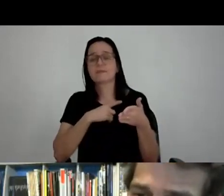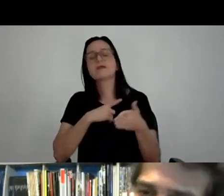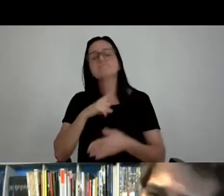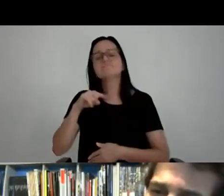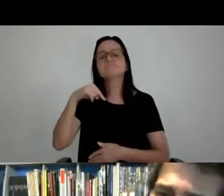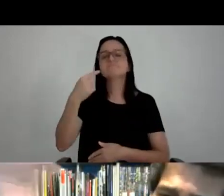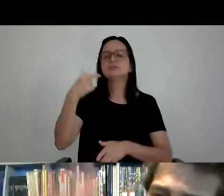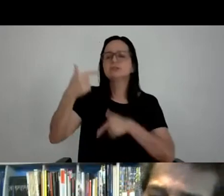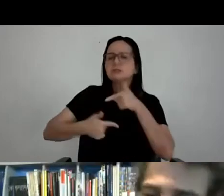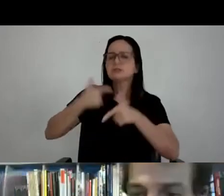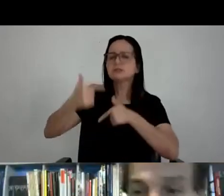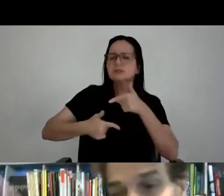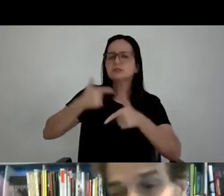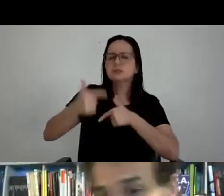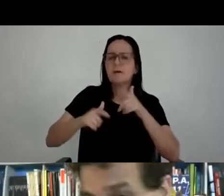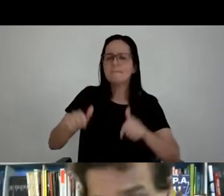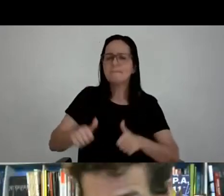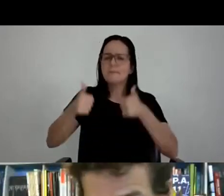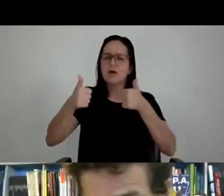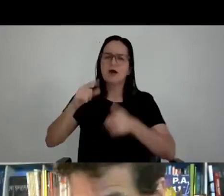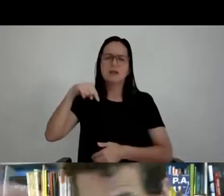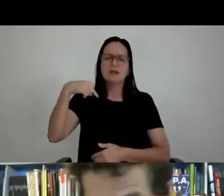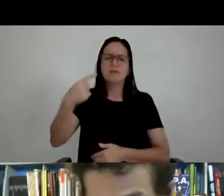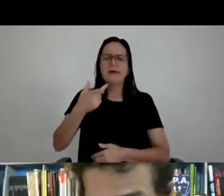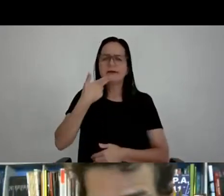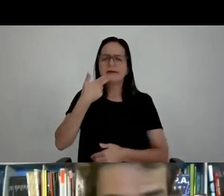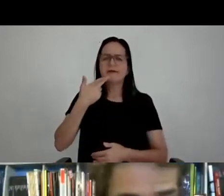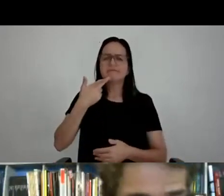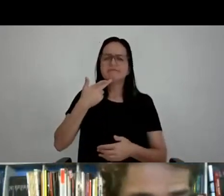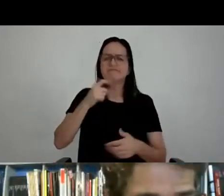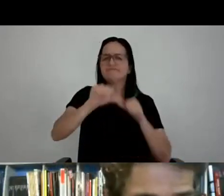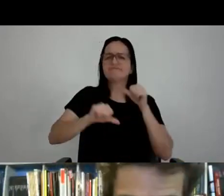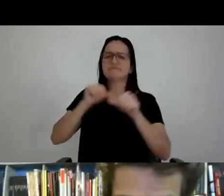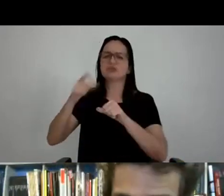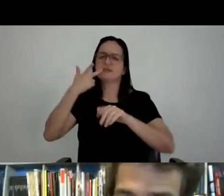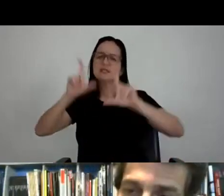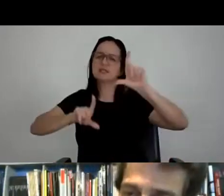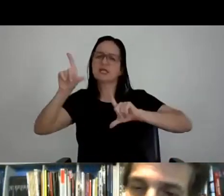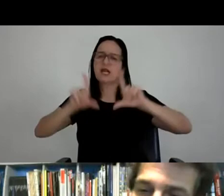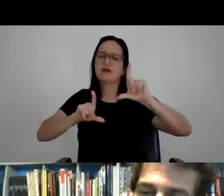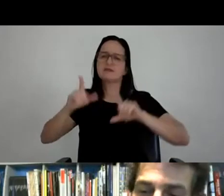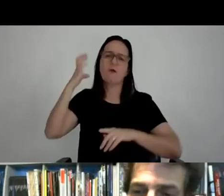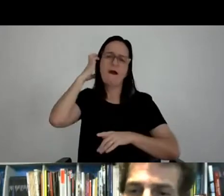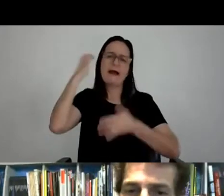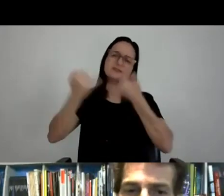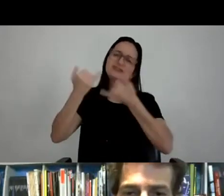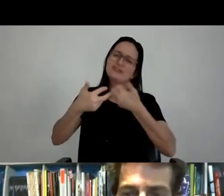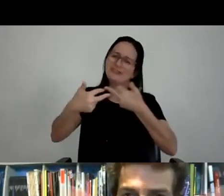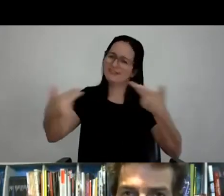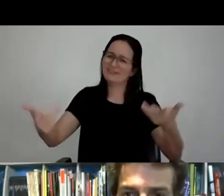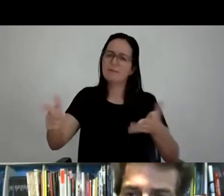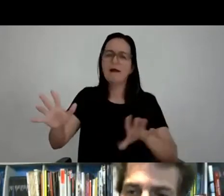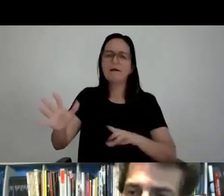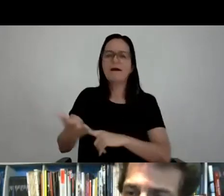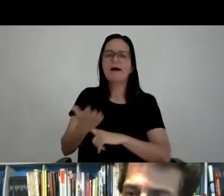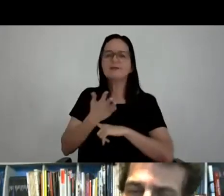melhorar, uma hora eu mudei, porque eu fui me envolver com televisão e rádio, foi outra tarefa também que eu fui me divertir, mas essa formação me deu capacidade,